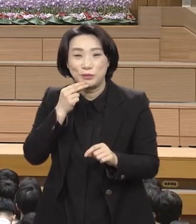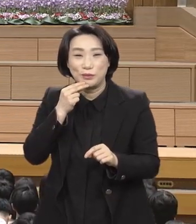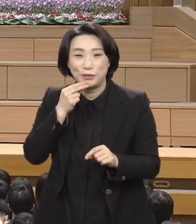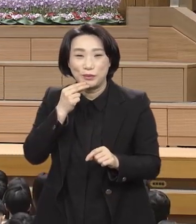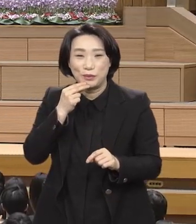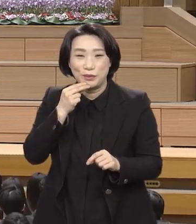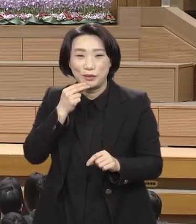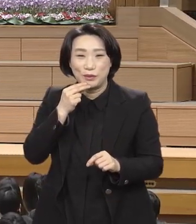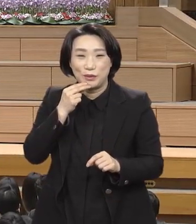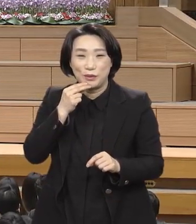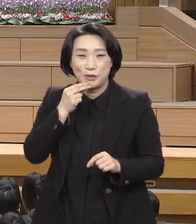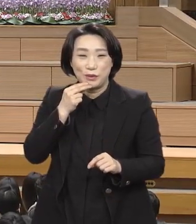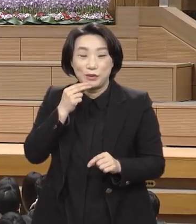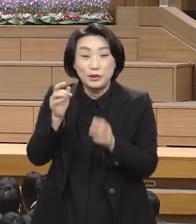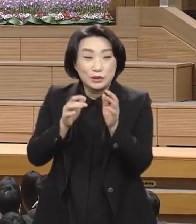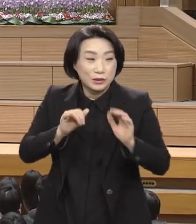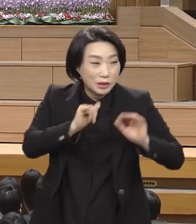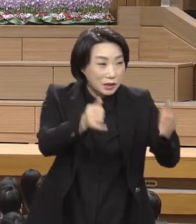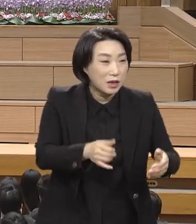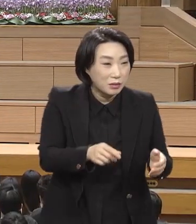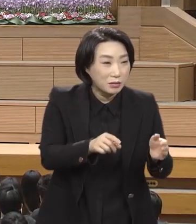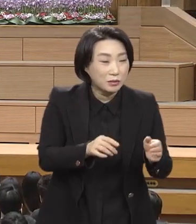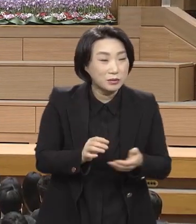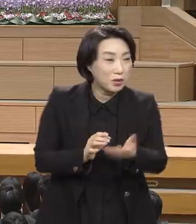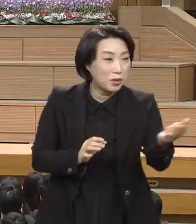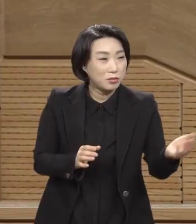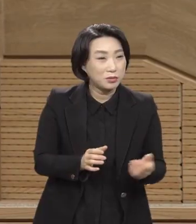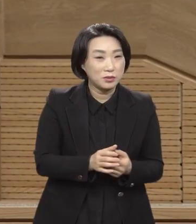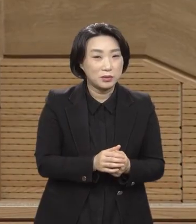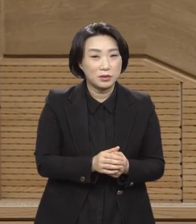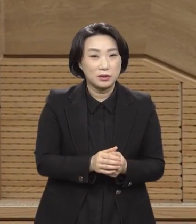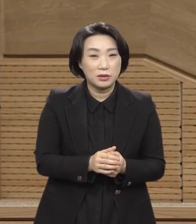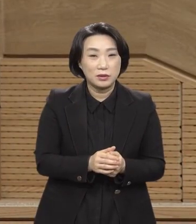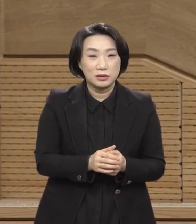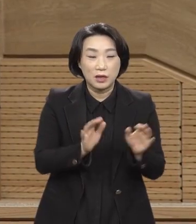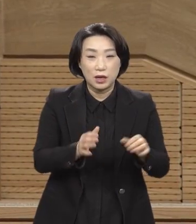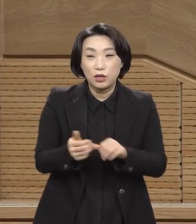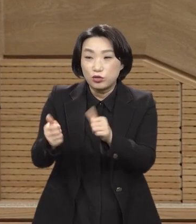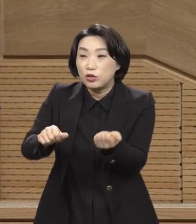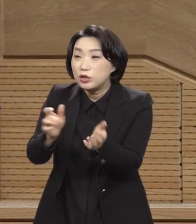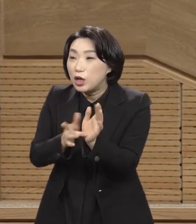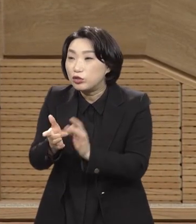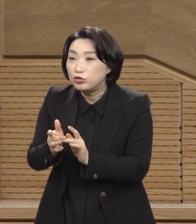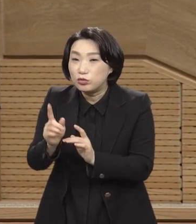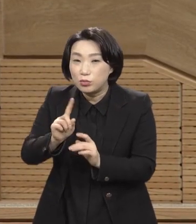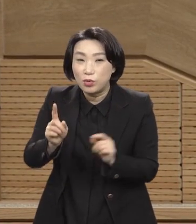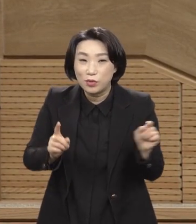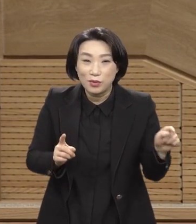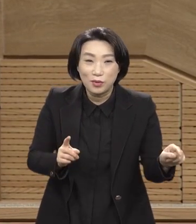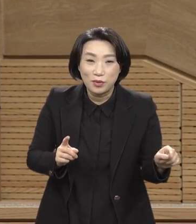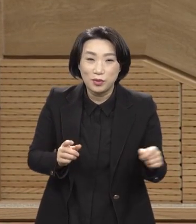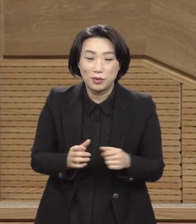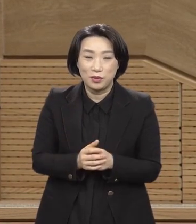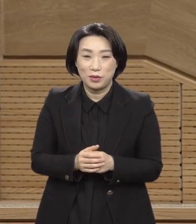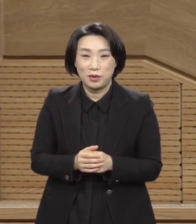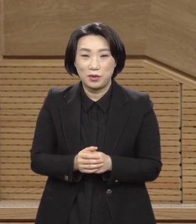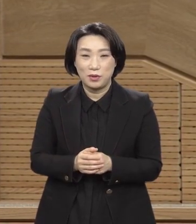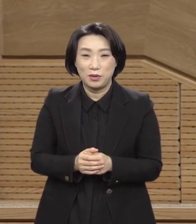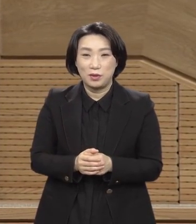이 세상 사람들이 다 누가 죽어버린 예수에 대해서 대망하는 자가